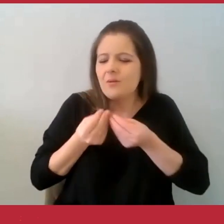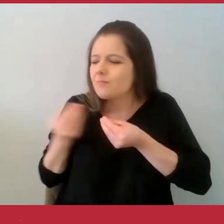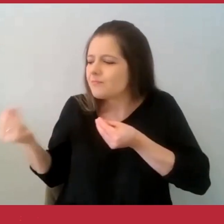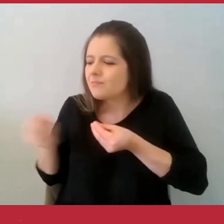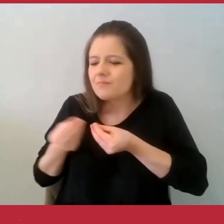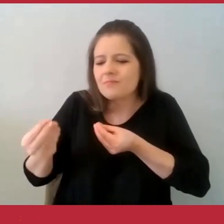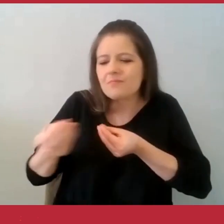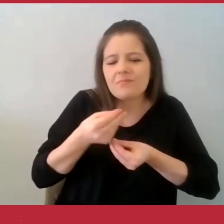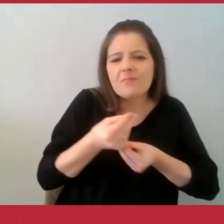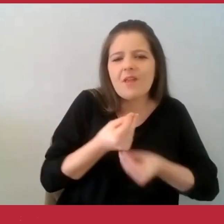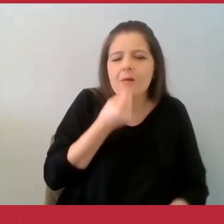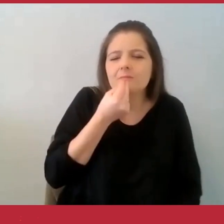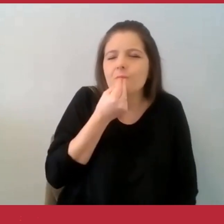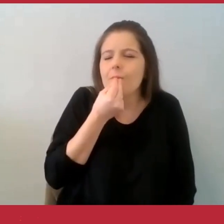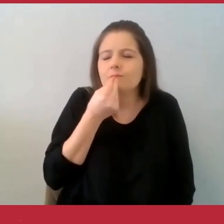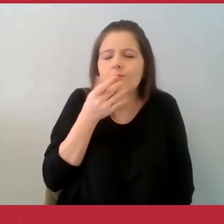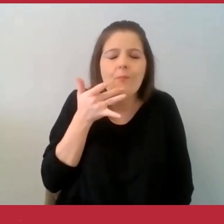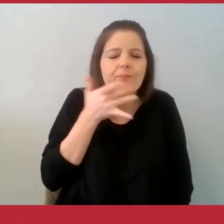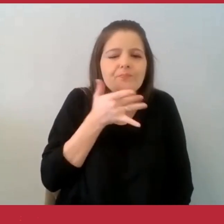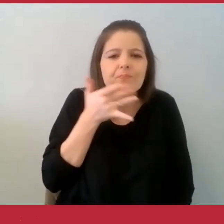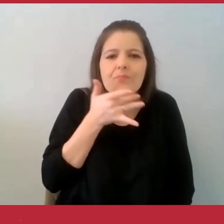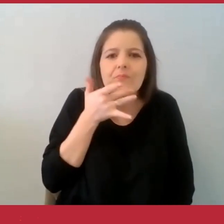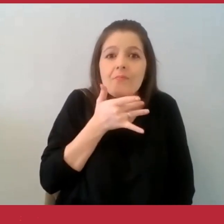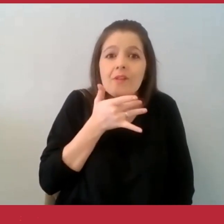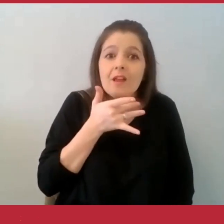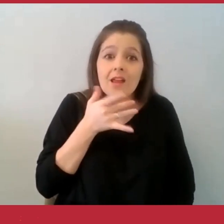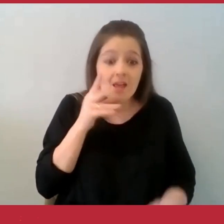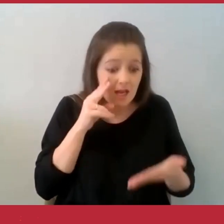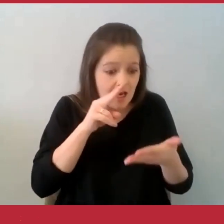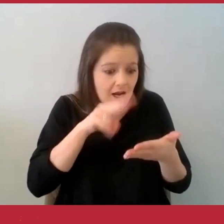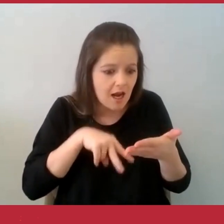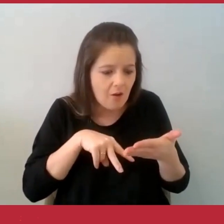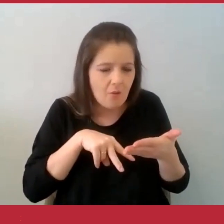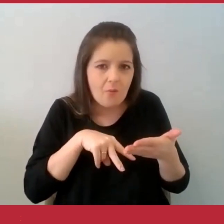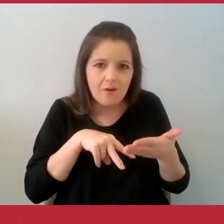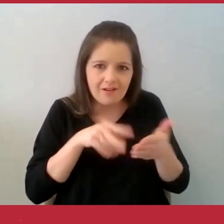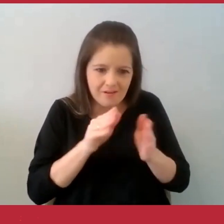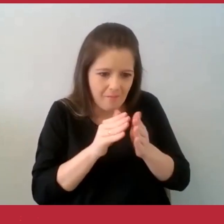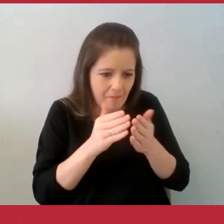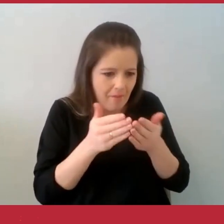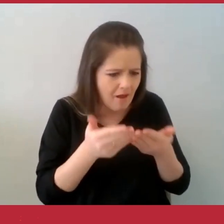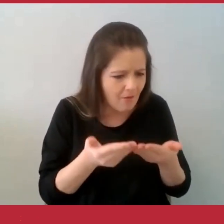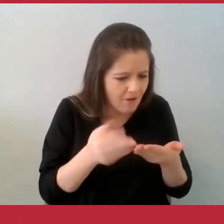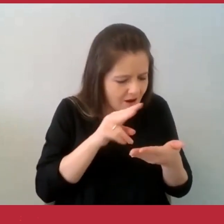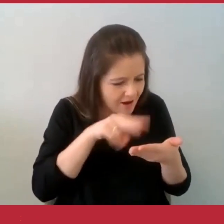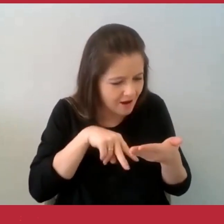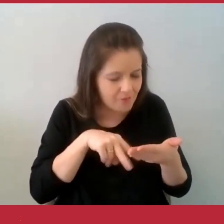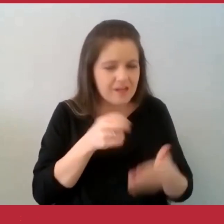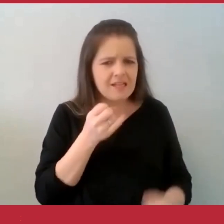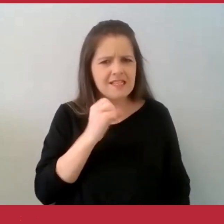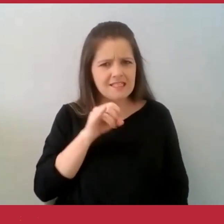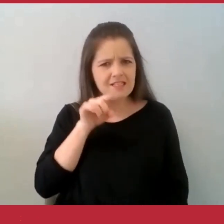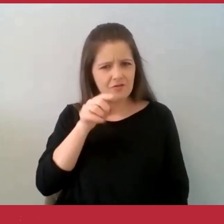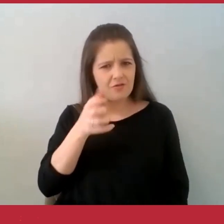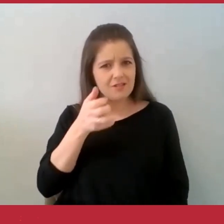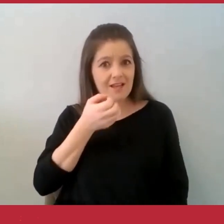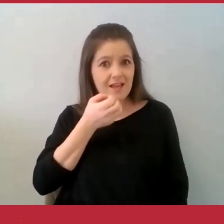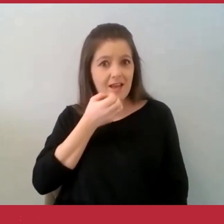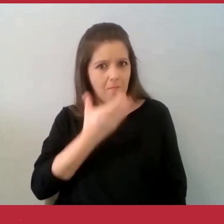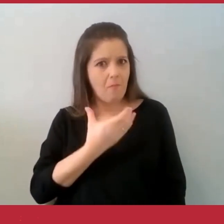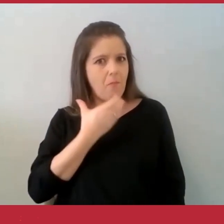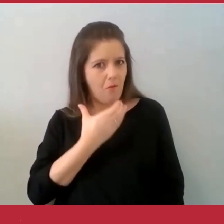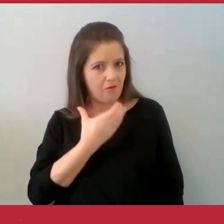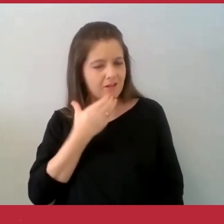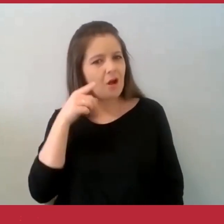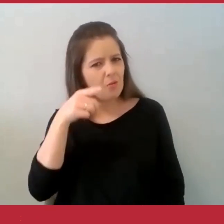gostoso. E eles leram o bilhete juntos. Se você quiser ter um bom Natal, faça o